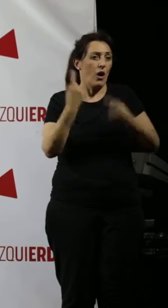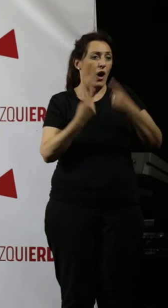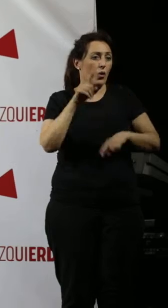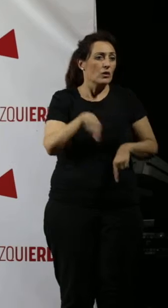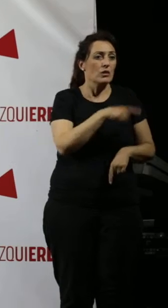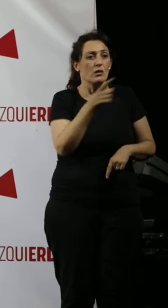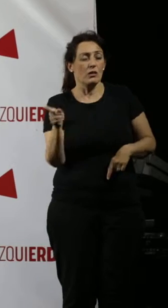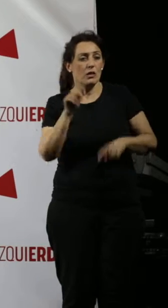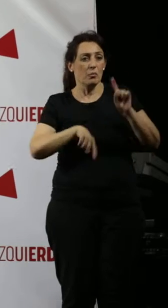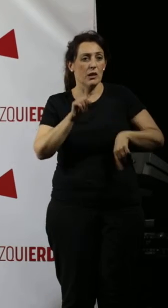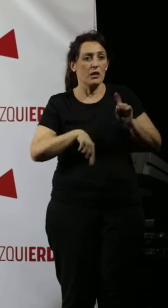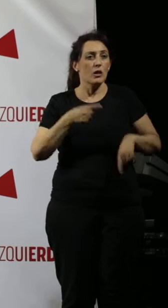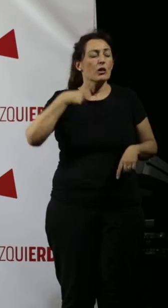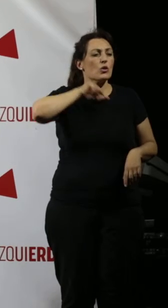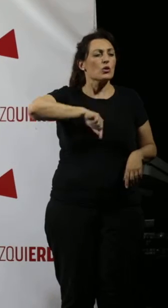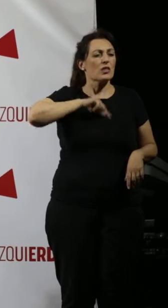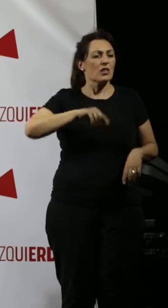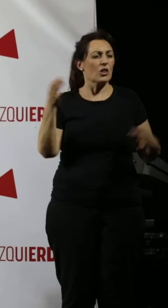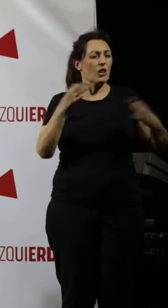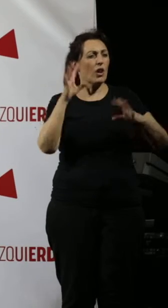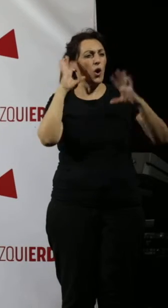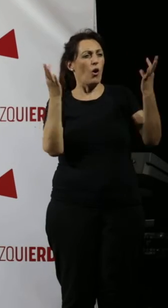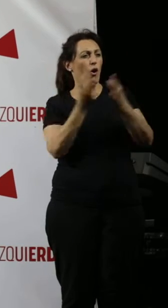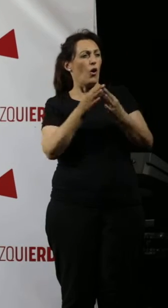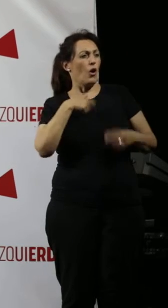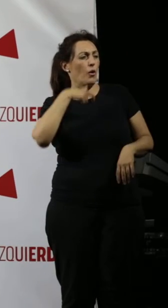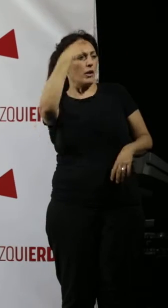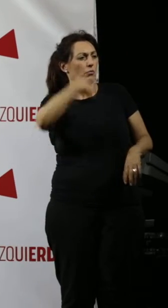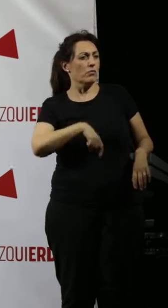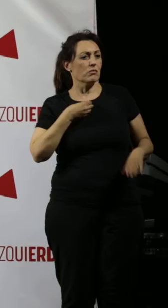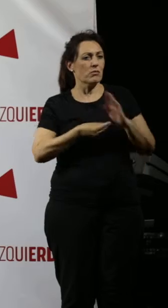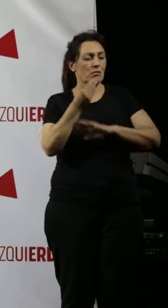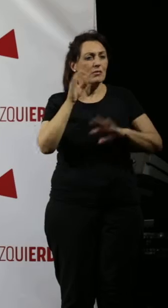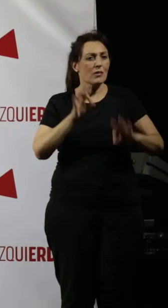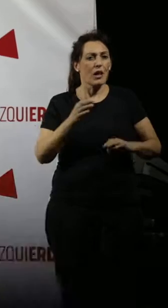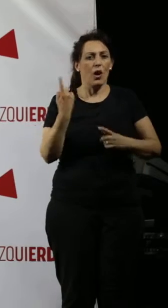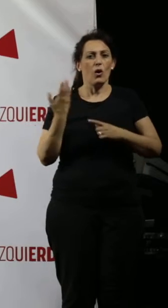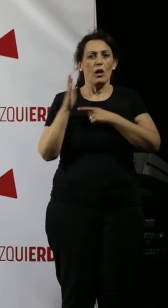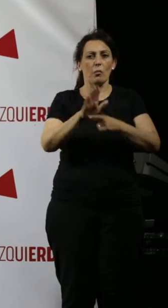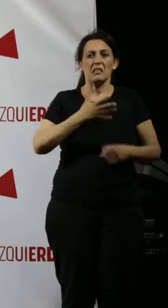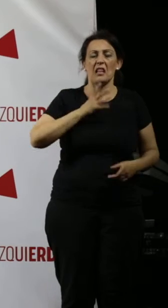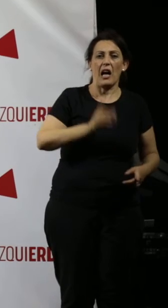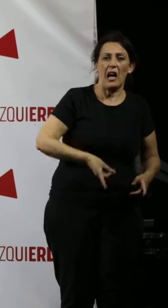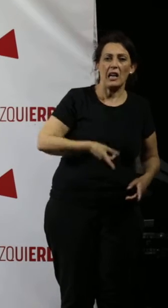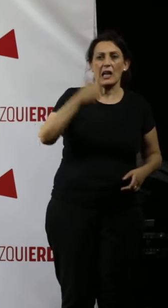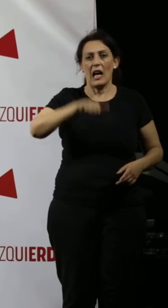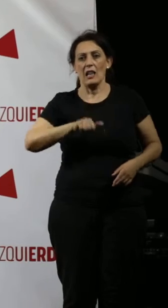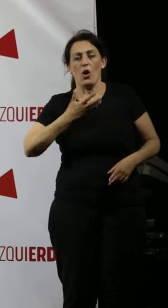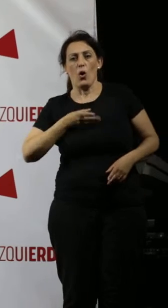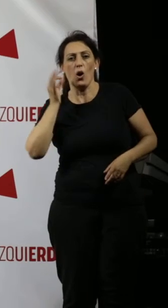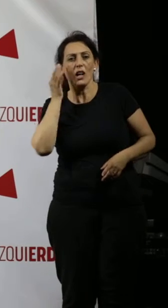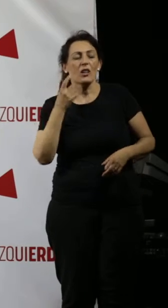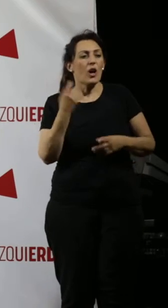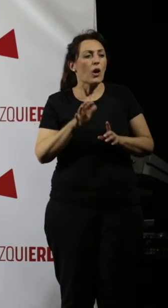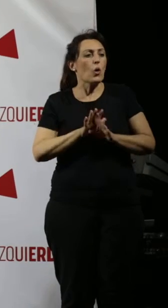Y una cosa, yo tengo la sensación siempre como cordobés que hay gente aquí que se presenta de alcalde o alcaldesa como